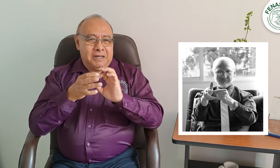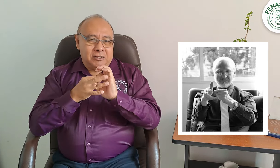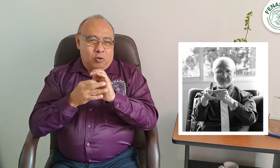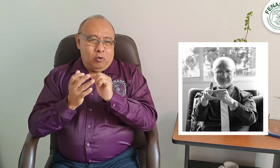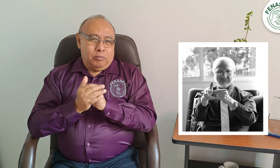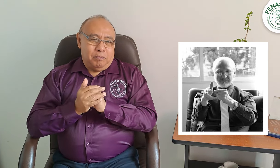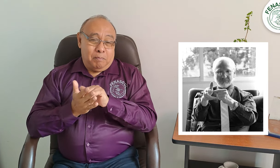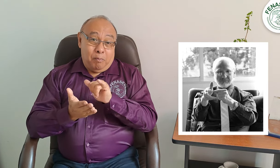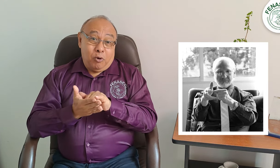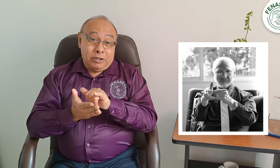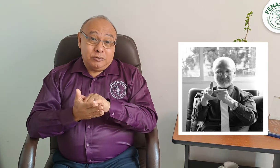incondicional a FENASCOL.